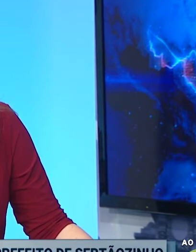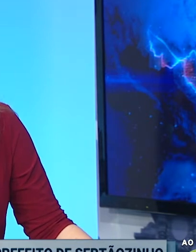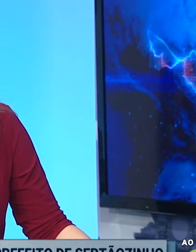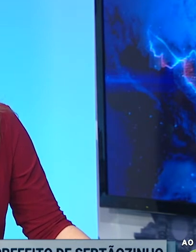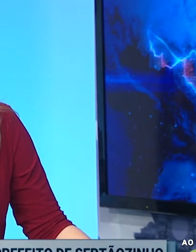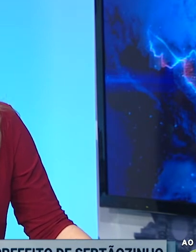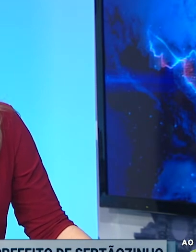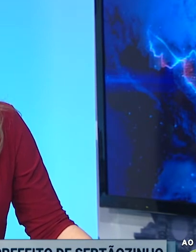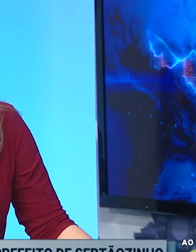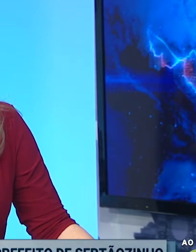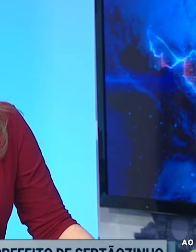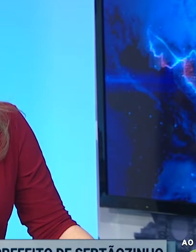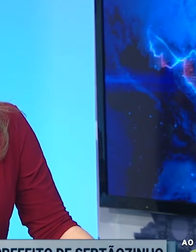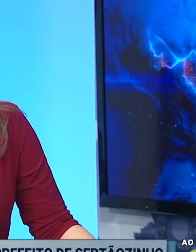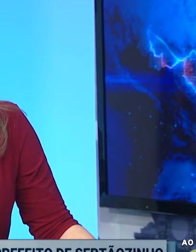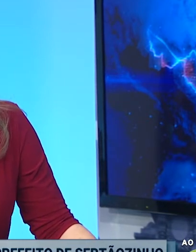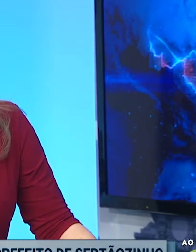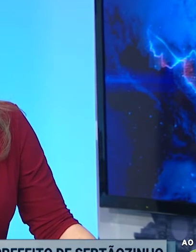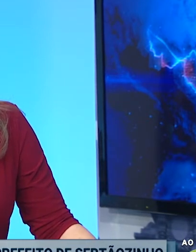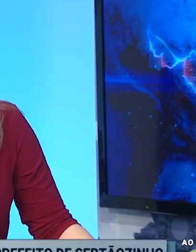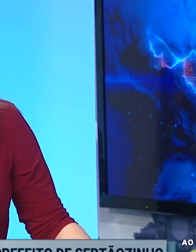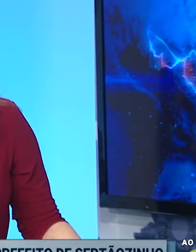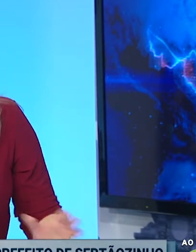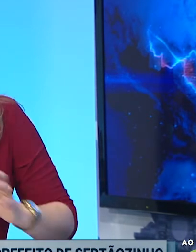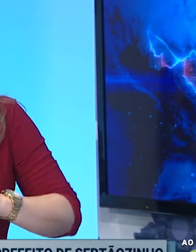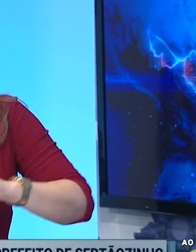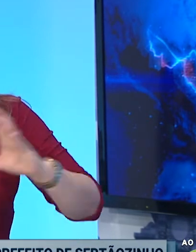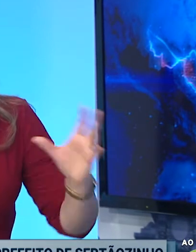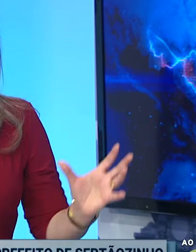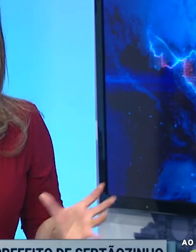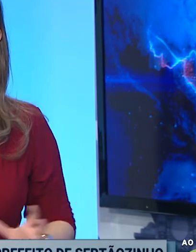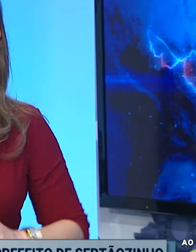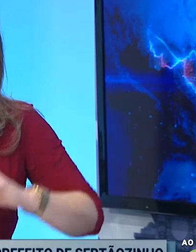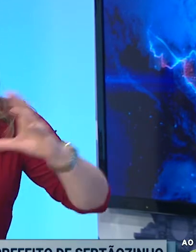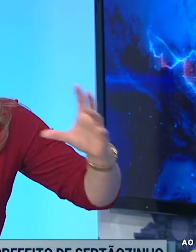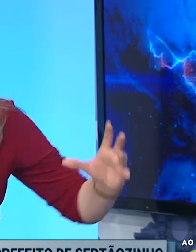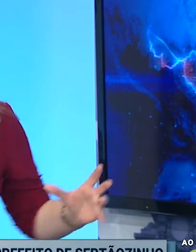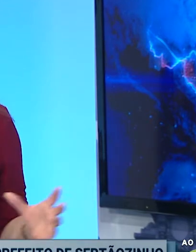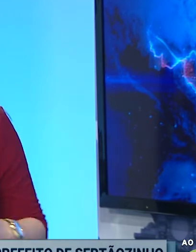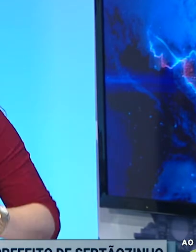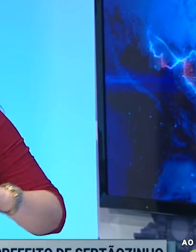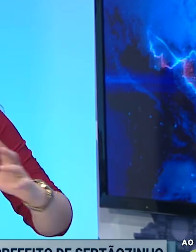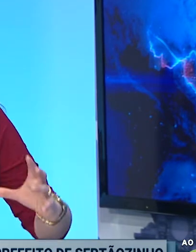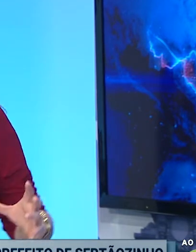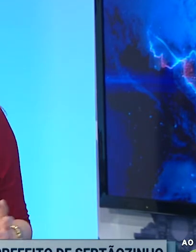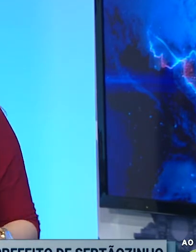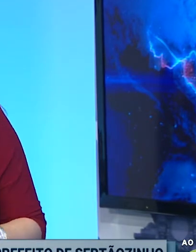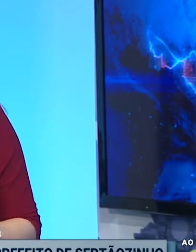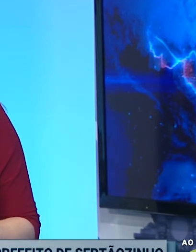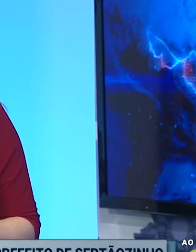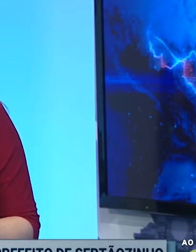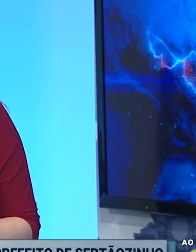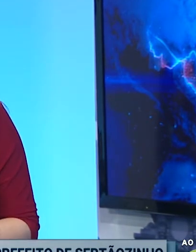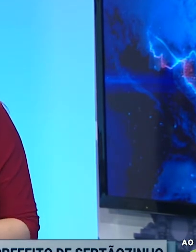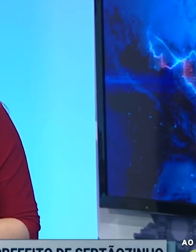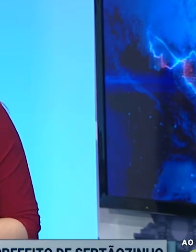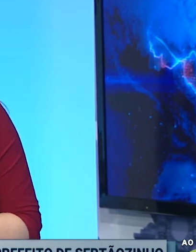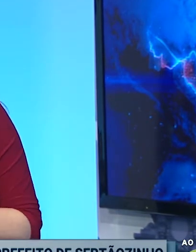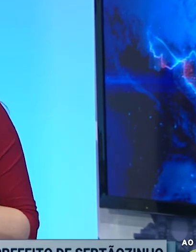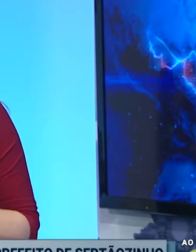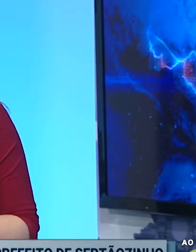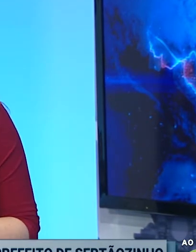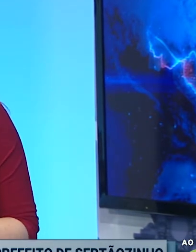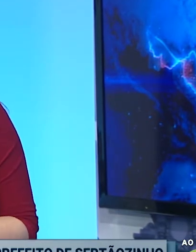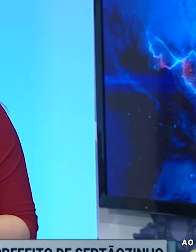médico, né, da eficácia e de prescrever ou não. Mas isso, essa bagunça, como eu resumindo aqui, causa